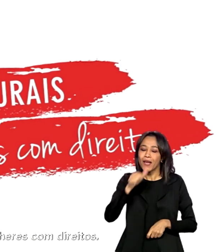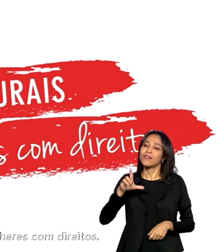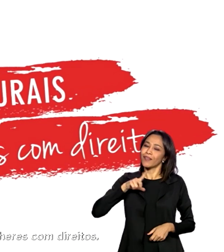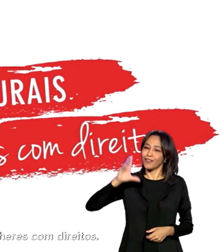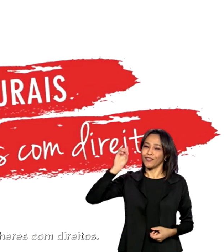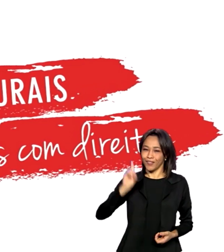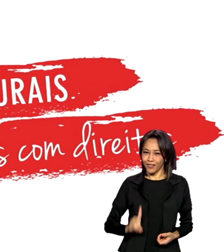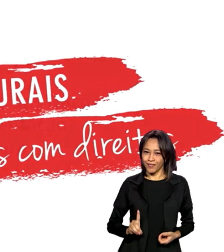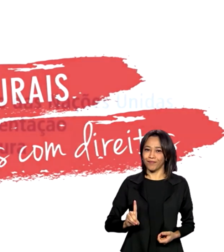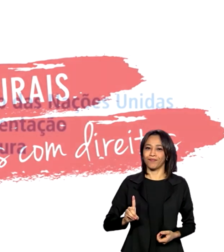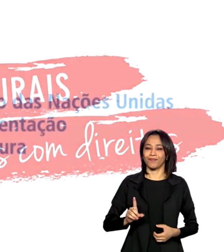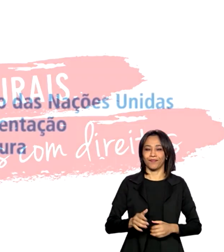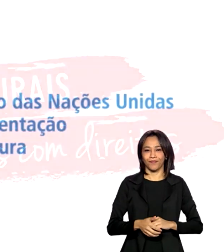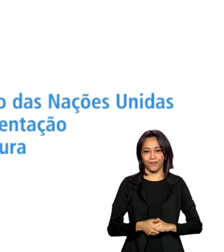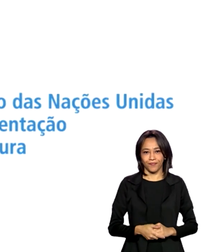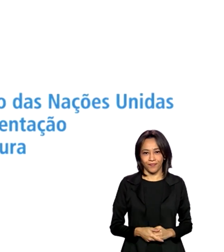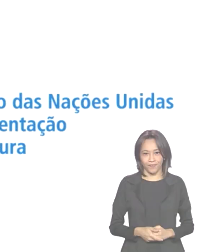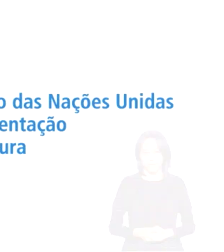Direitos.